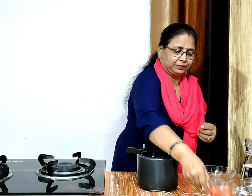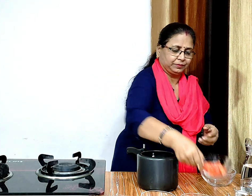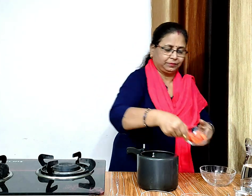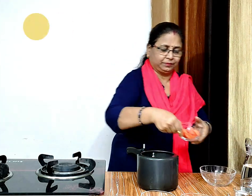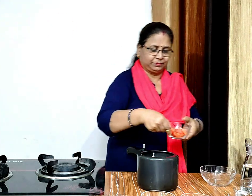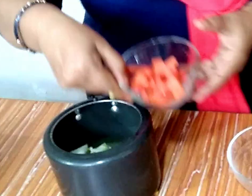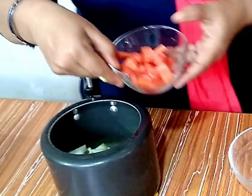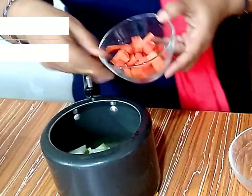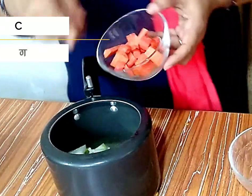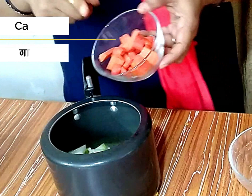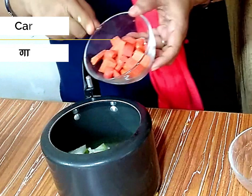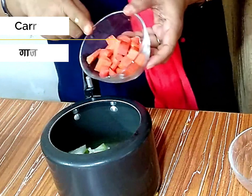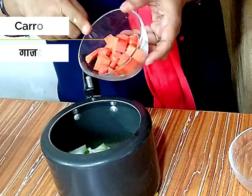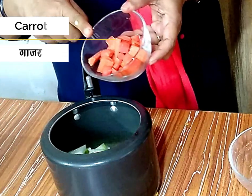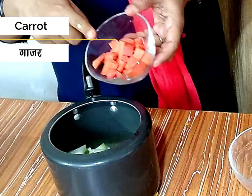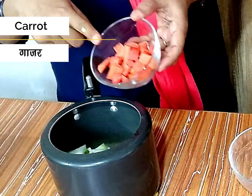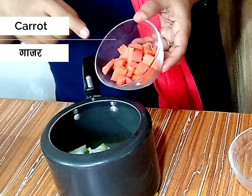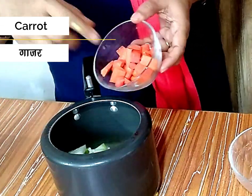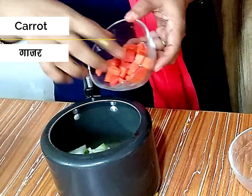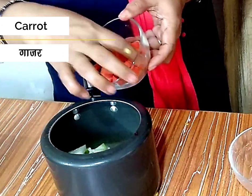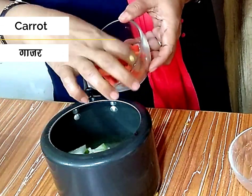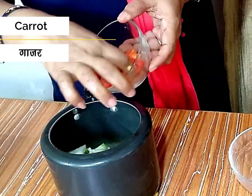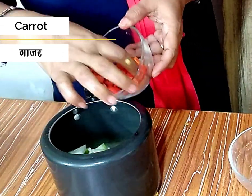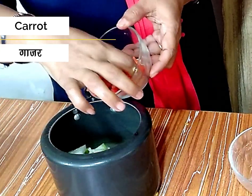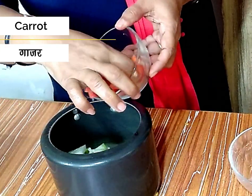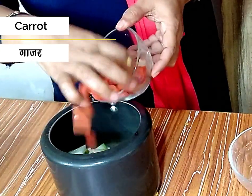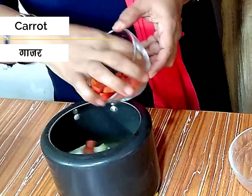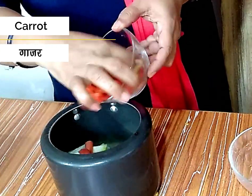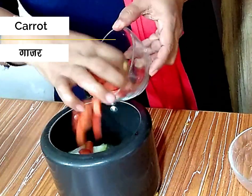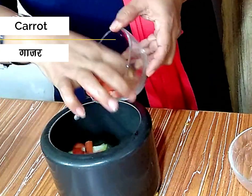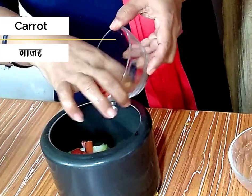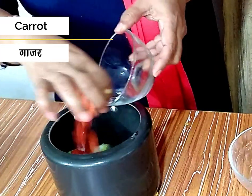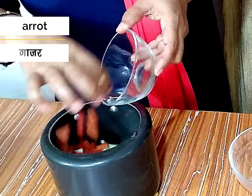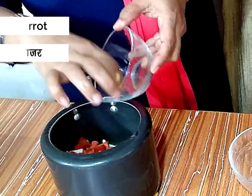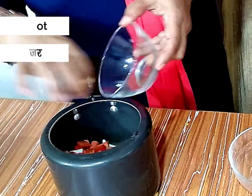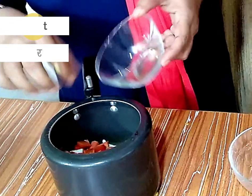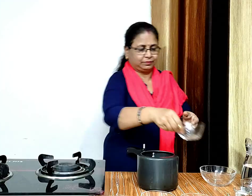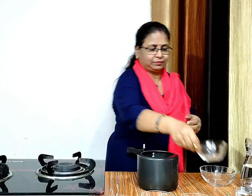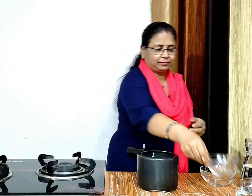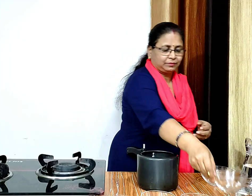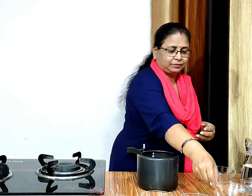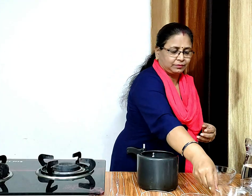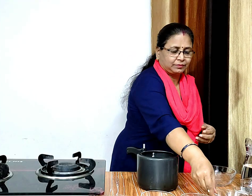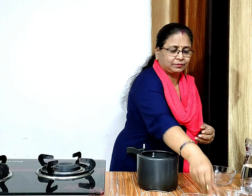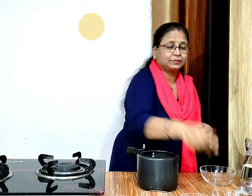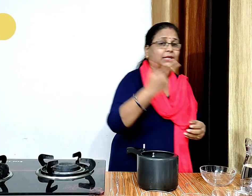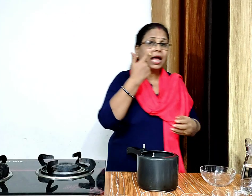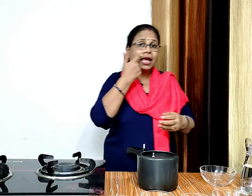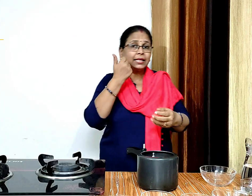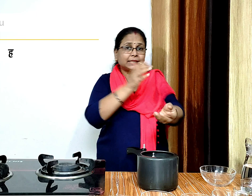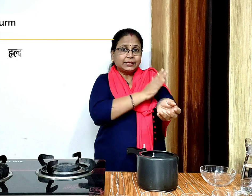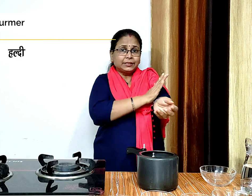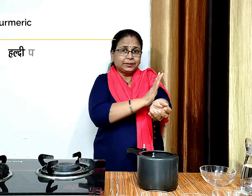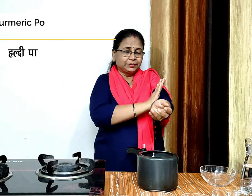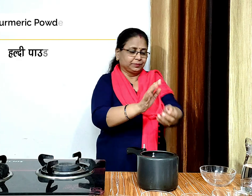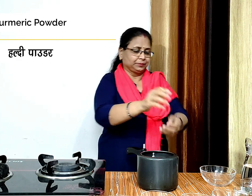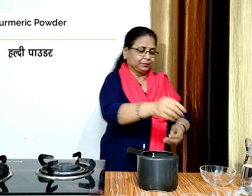एक चमच हल्दी